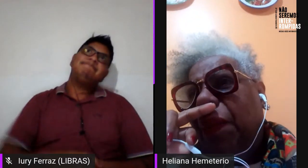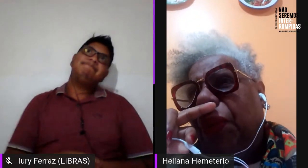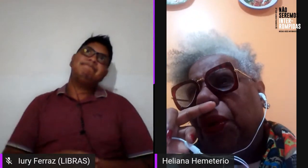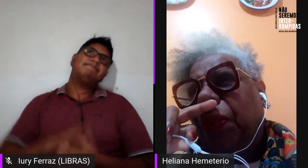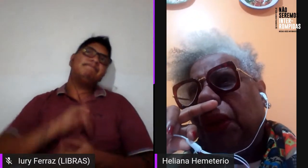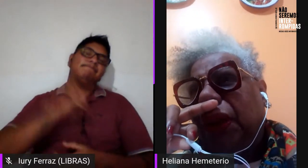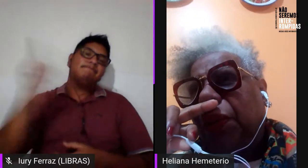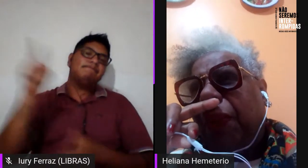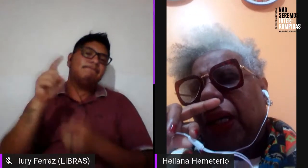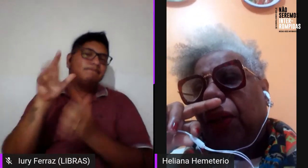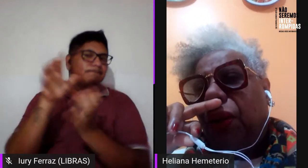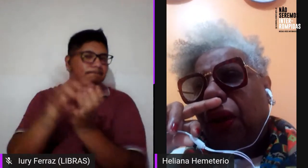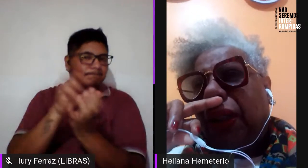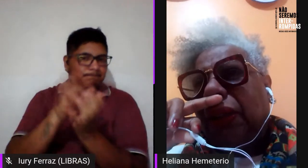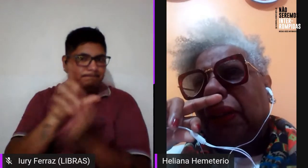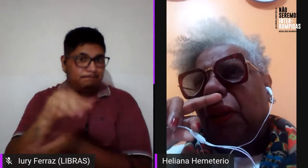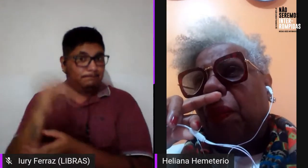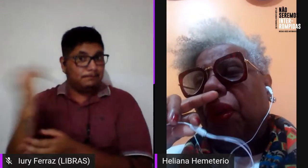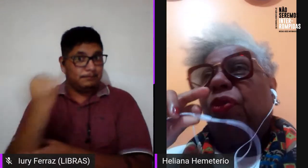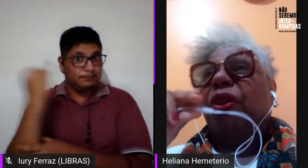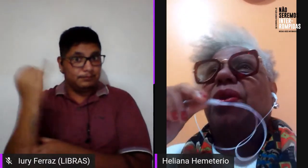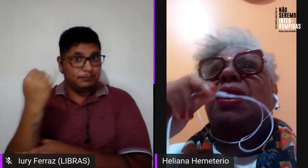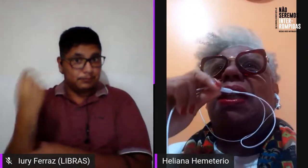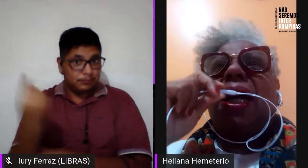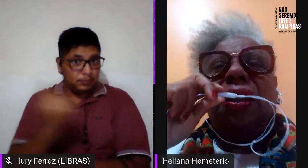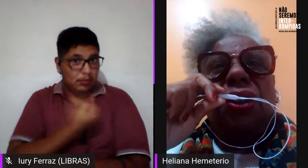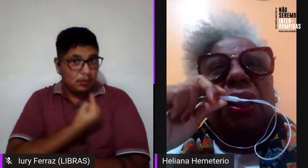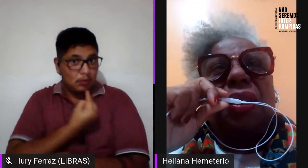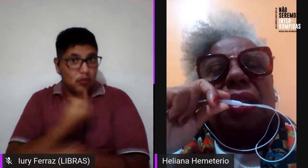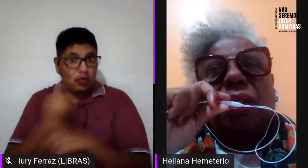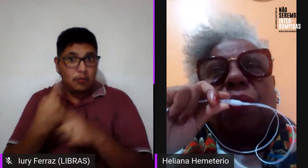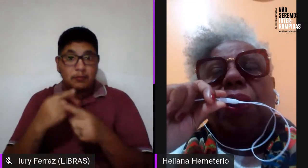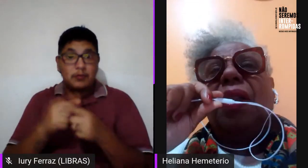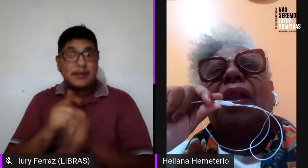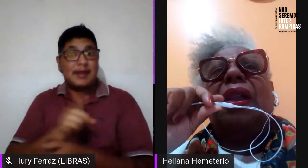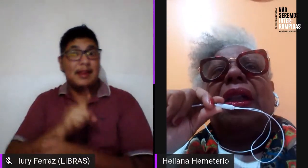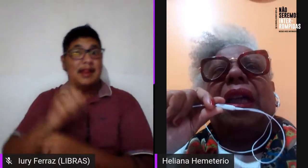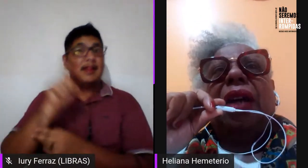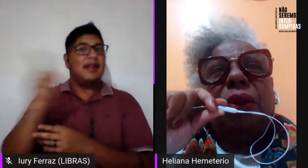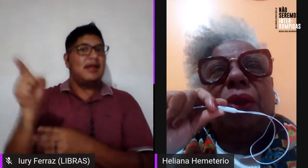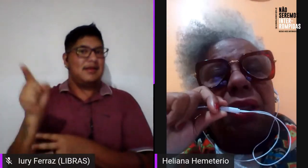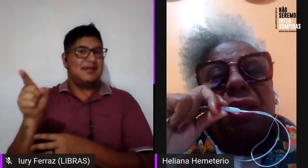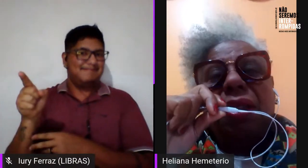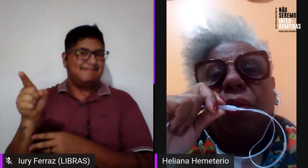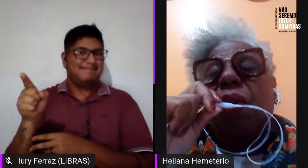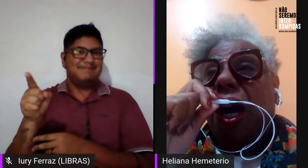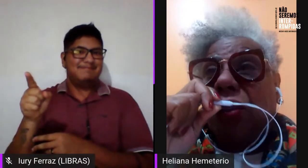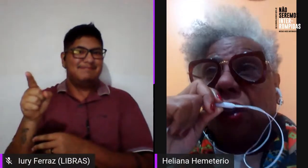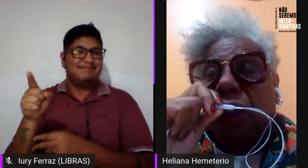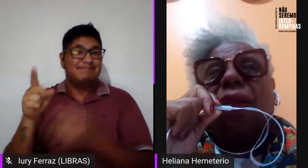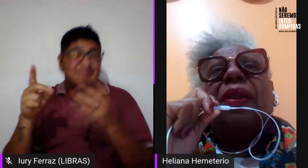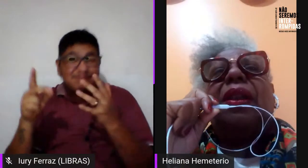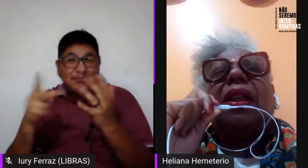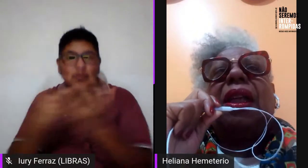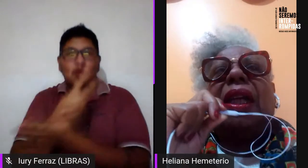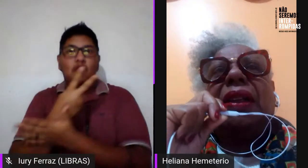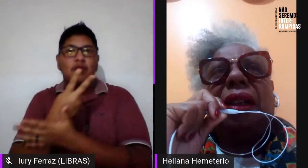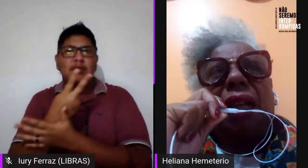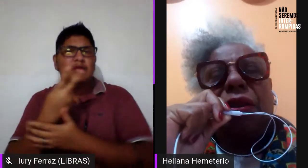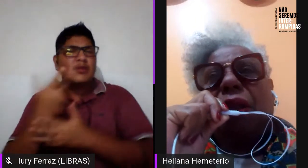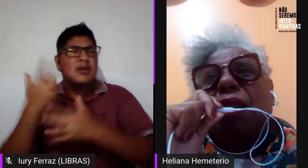ele é muito importante para nós, porque foi no cenário de Recife que aconteceu um racha